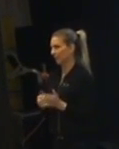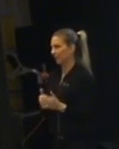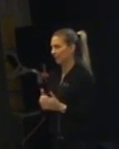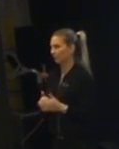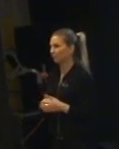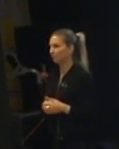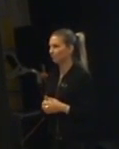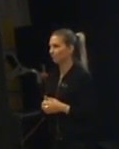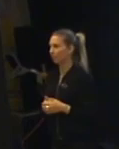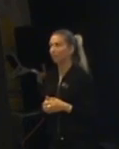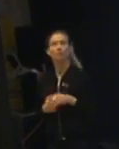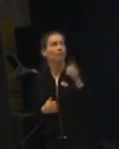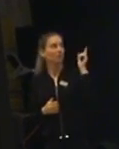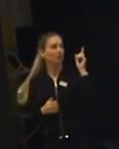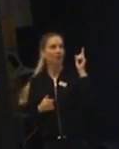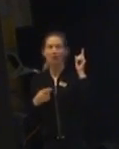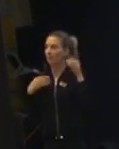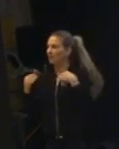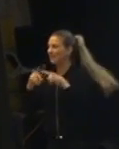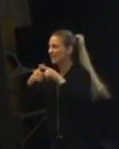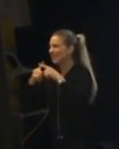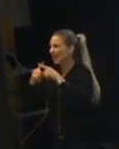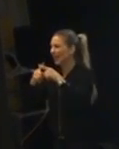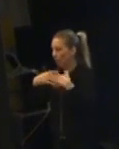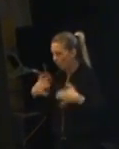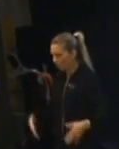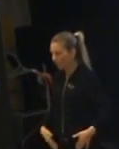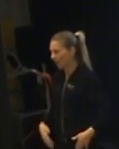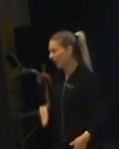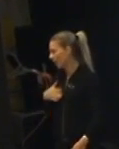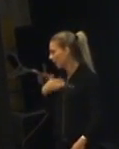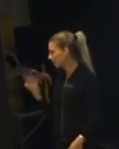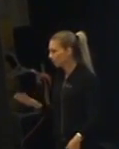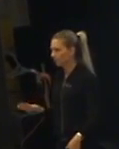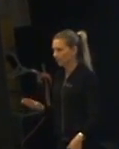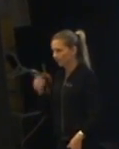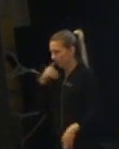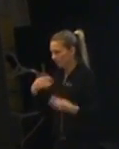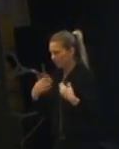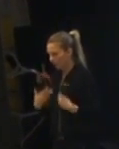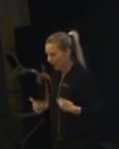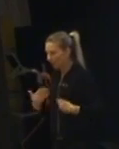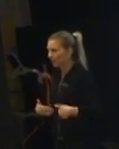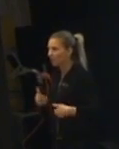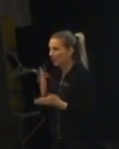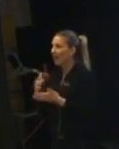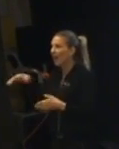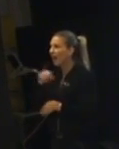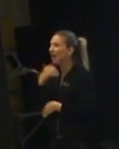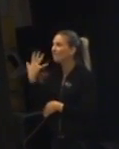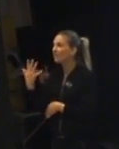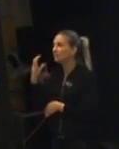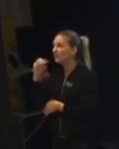Jag tog material. Fel material. Stickiga, koftor. Vidrigt. Men jag har inte tagit. Det här gäller ju alla fem sinnena.